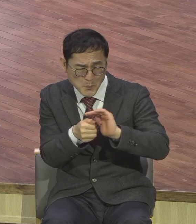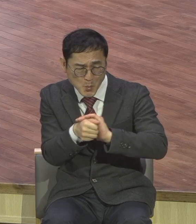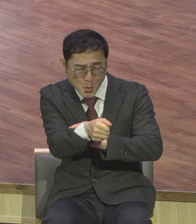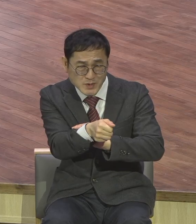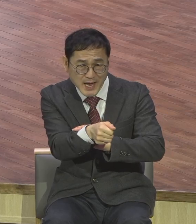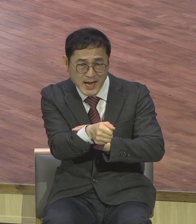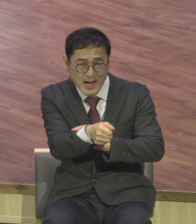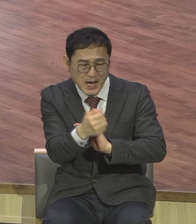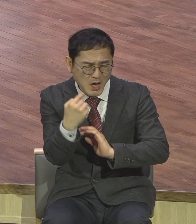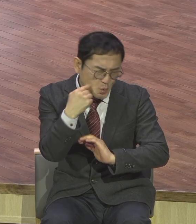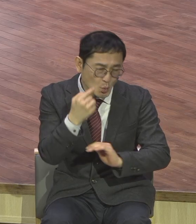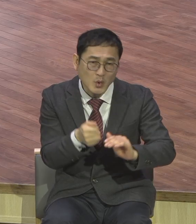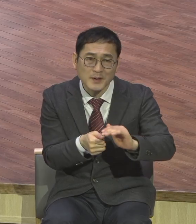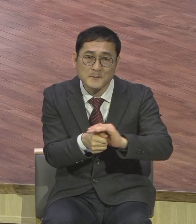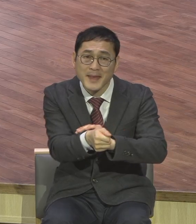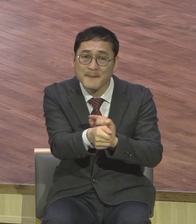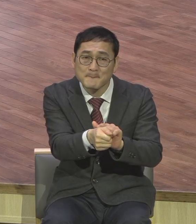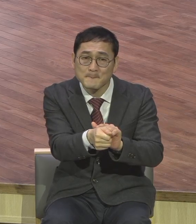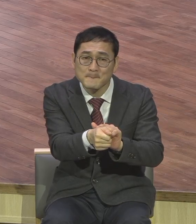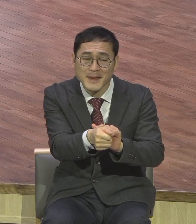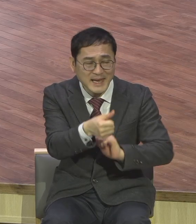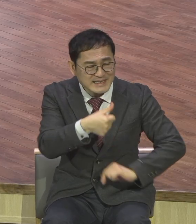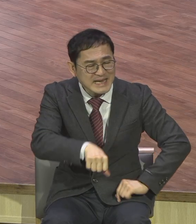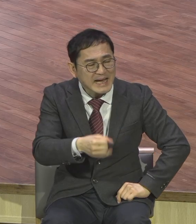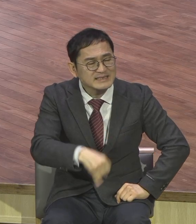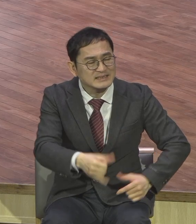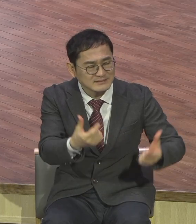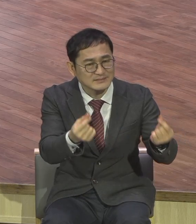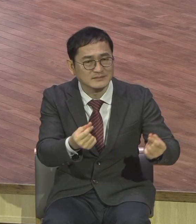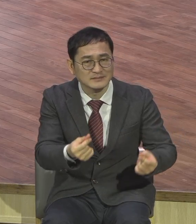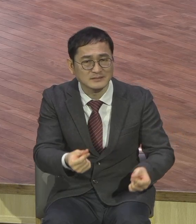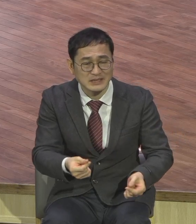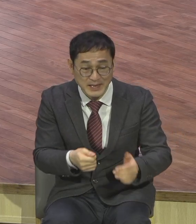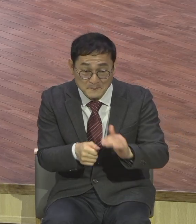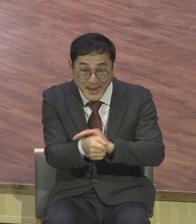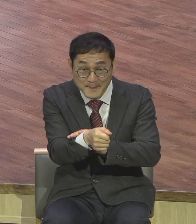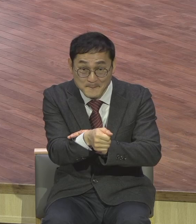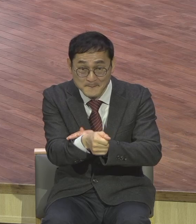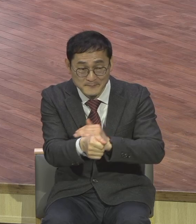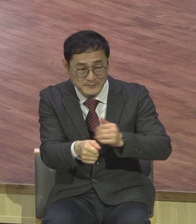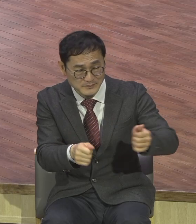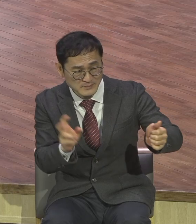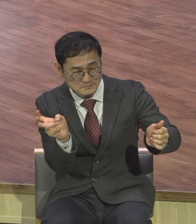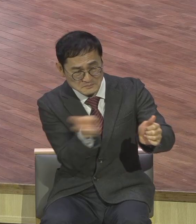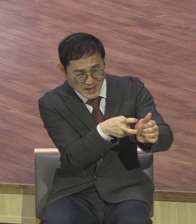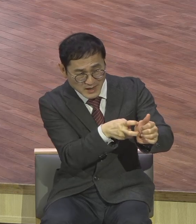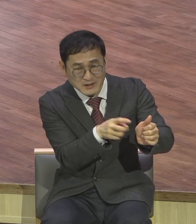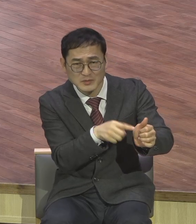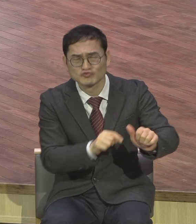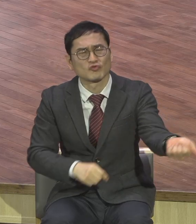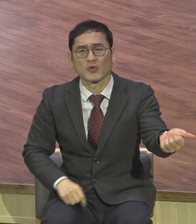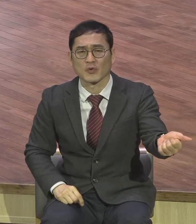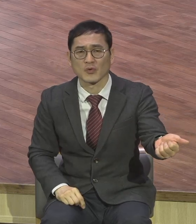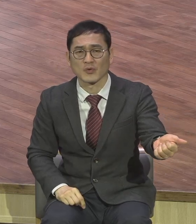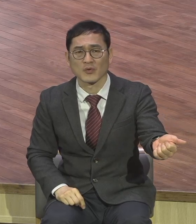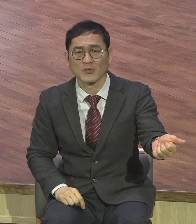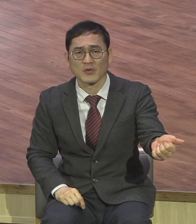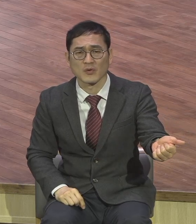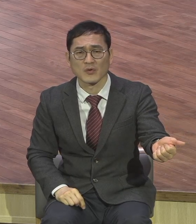사람을 죽이는 치명적인 독을 가진 뱀이에요 독을 치명적인 독 독사의 자식들아 그냥 뱀이